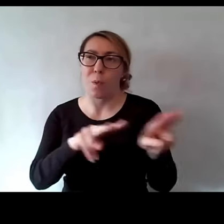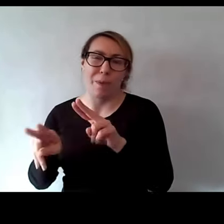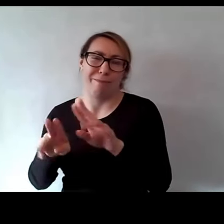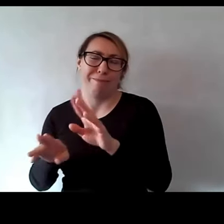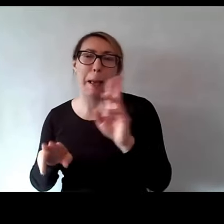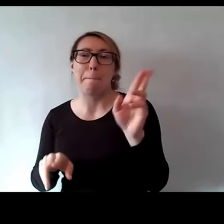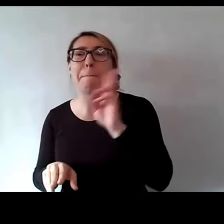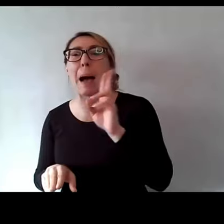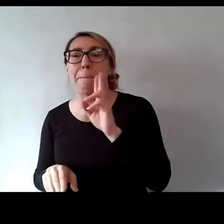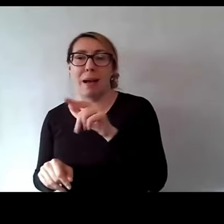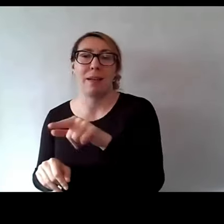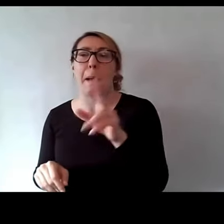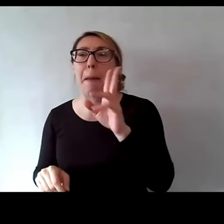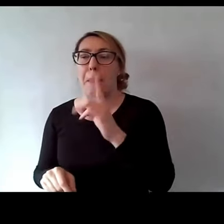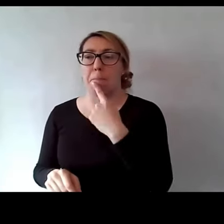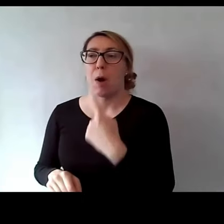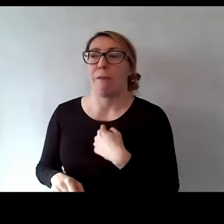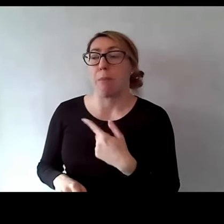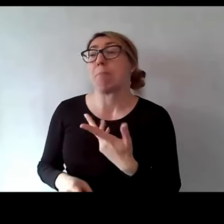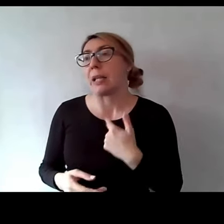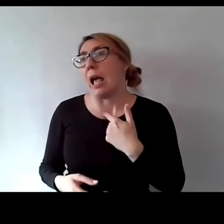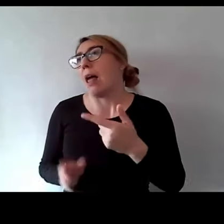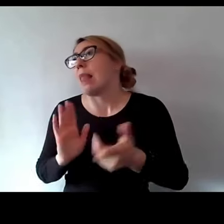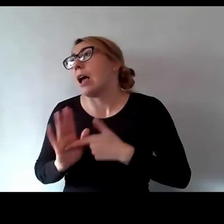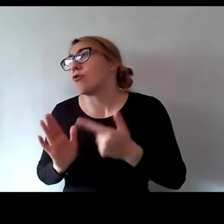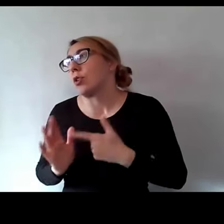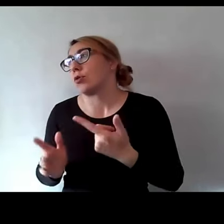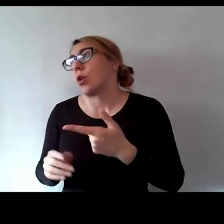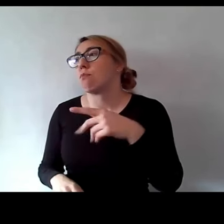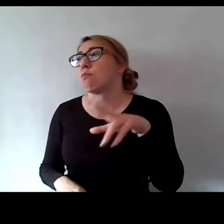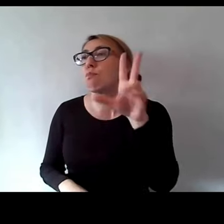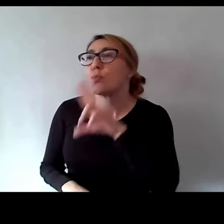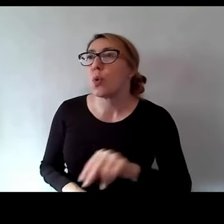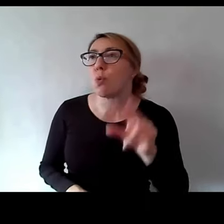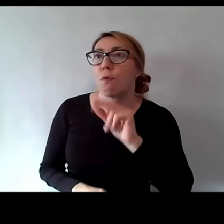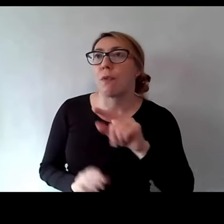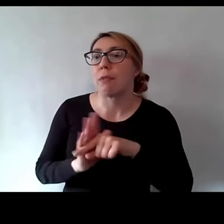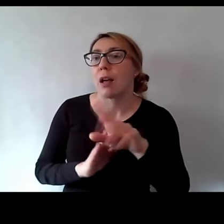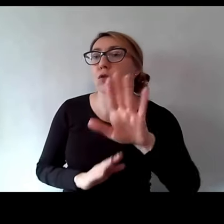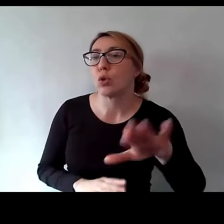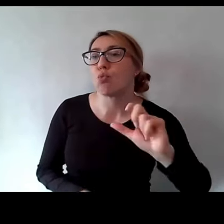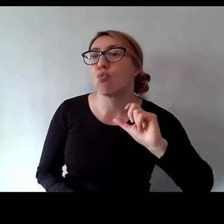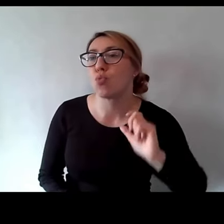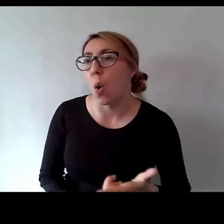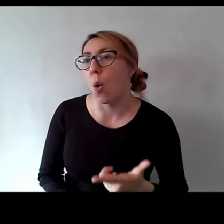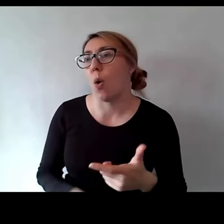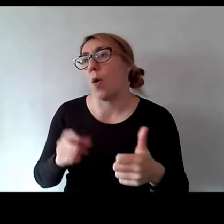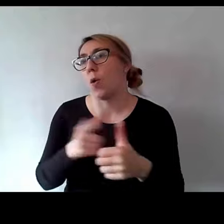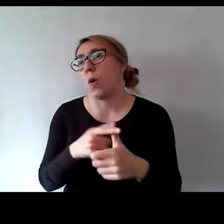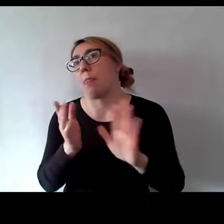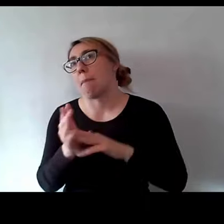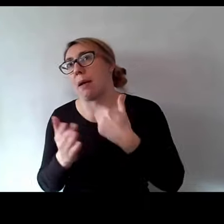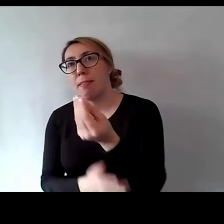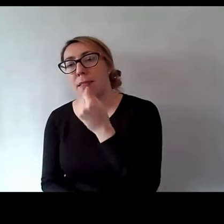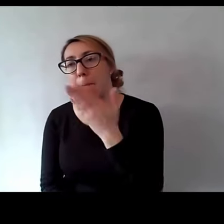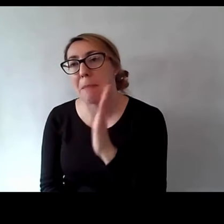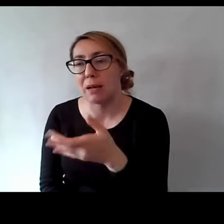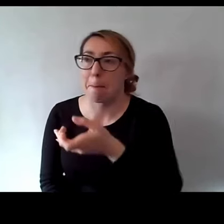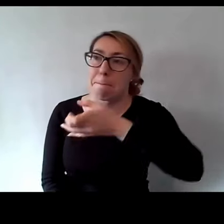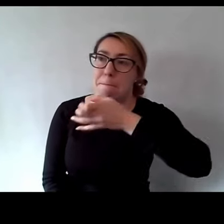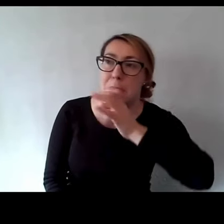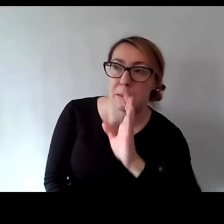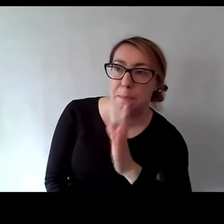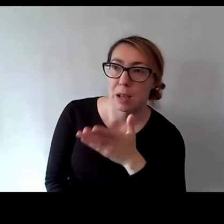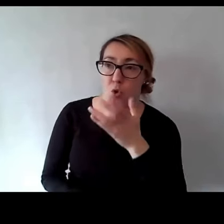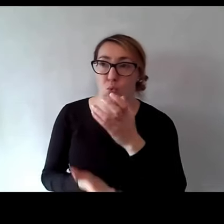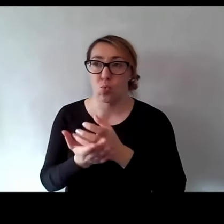mamy powiedzą, wiesz co, no ja najczęściej mówię do dziecka, że będzie coś jadło, że będzie piło albo, że